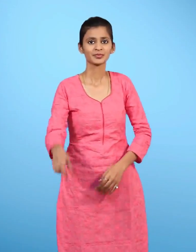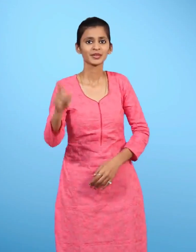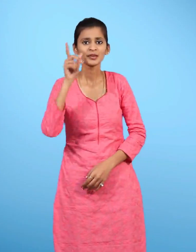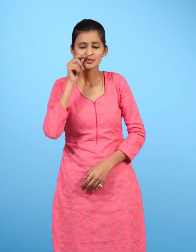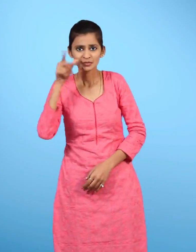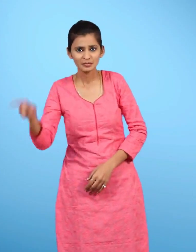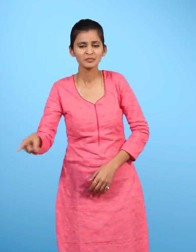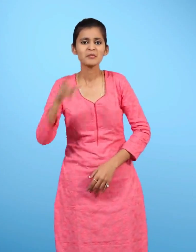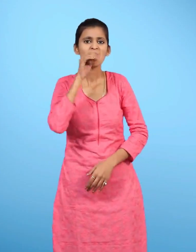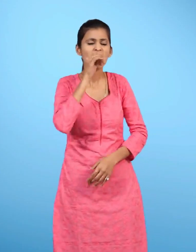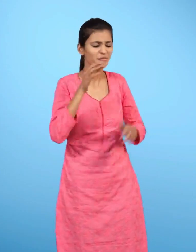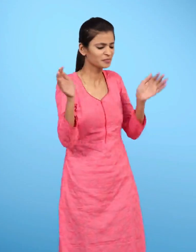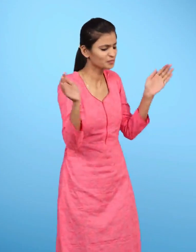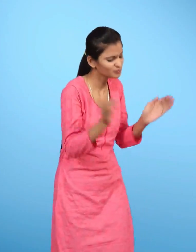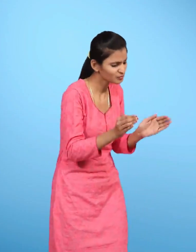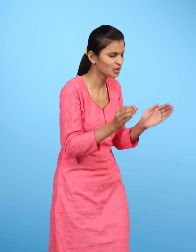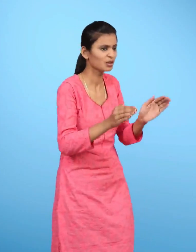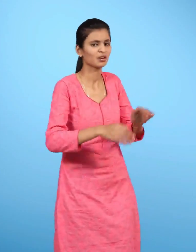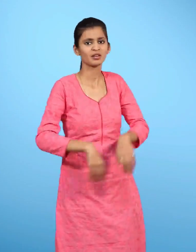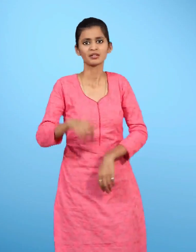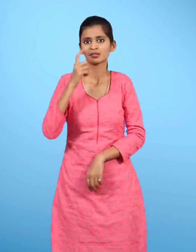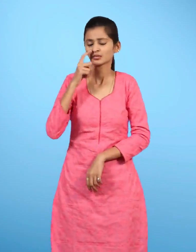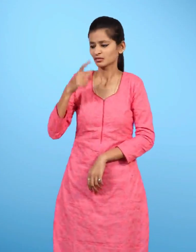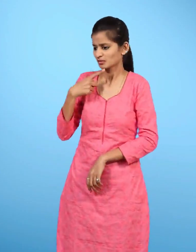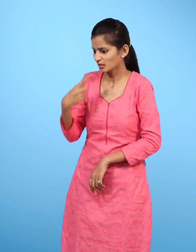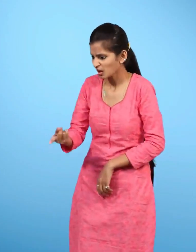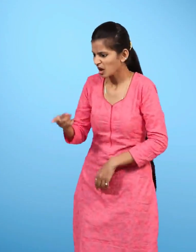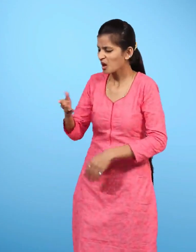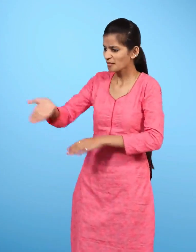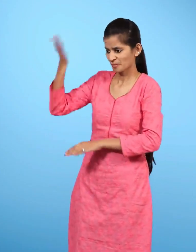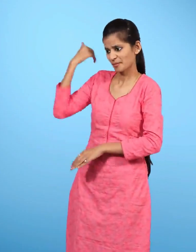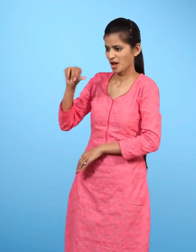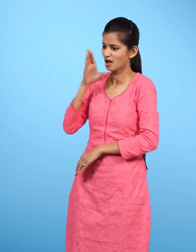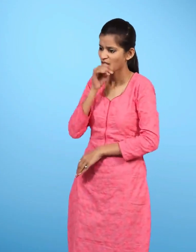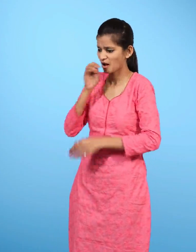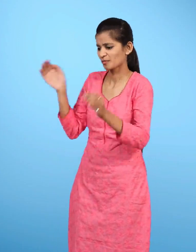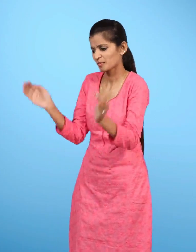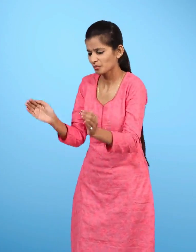माली बहुत कम आम लाया है रानी ने कहा पहले से भी कम आम